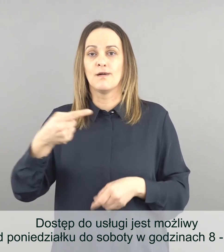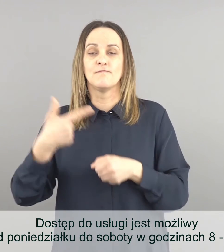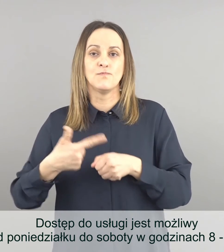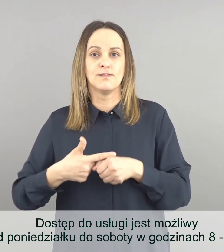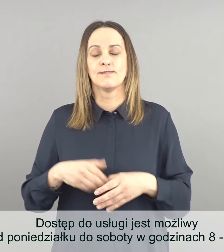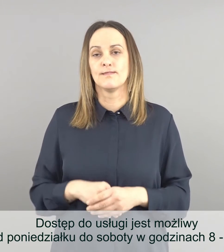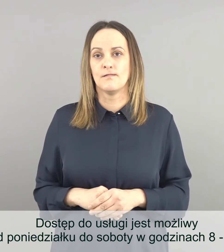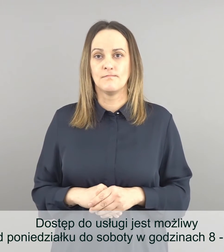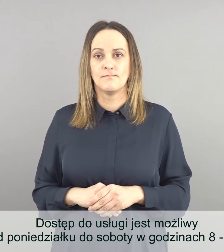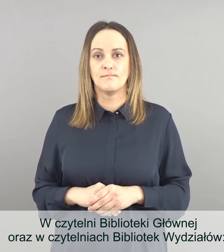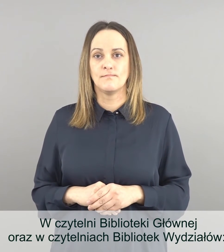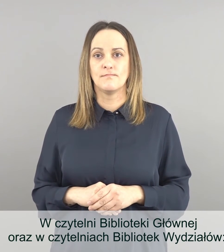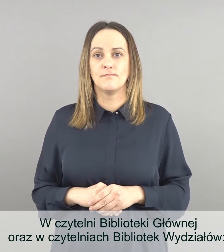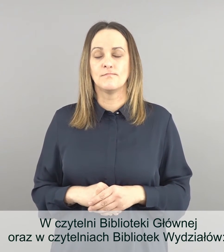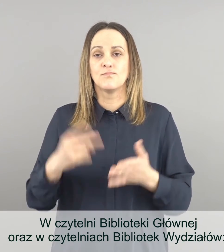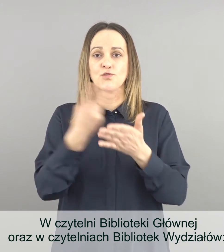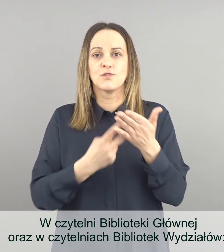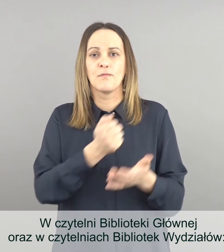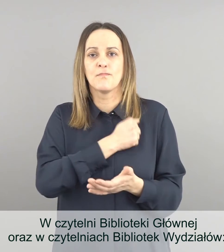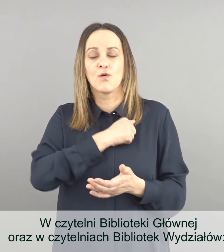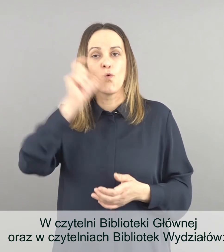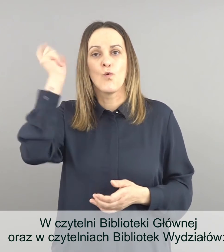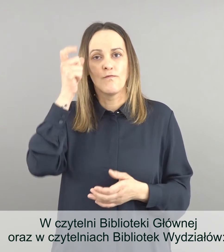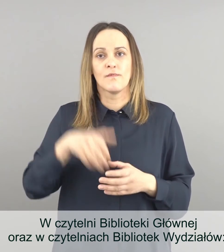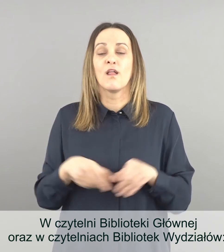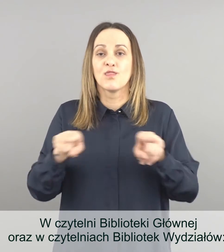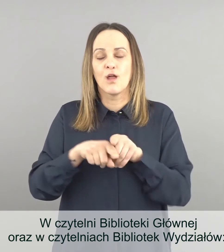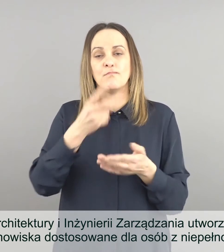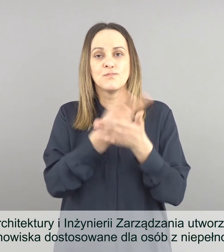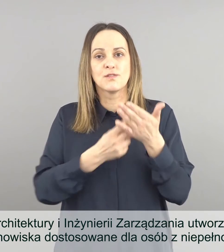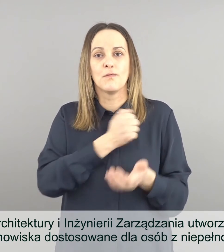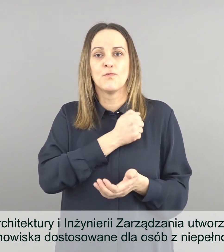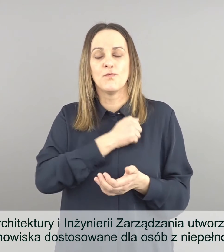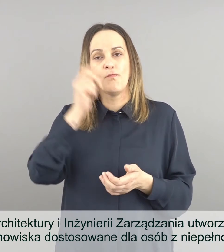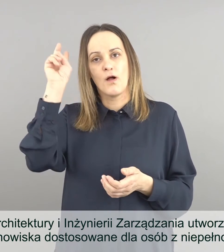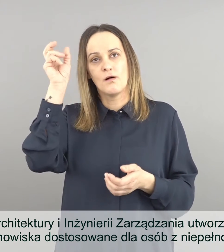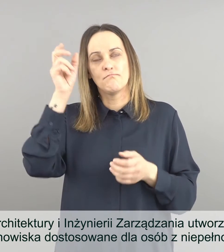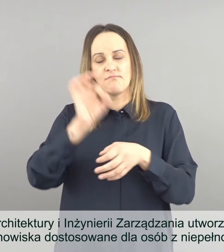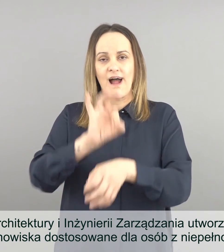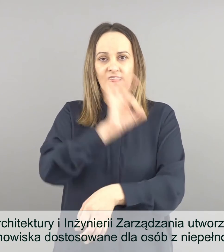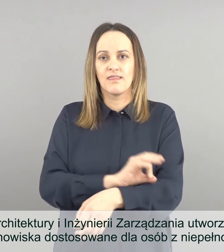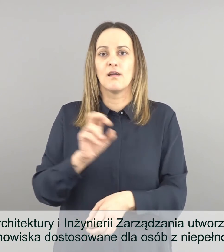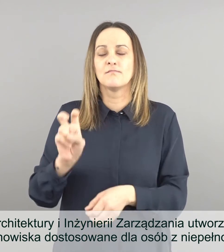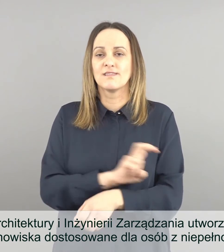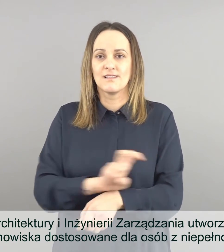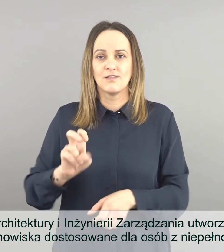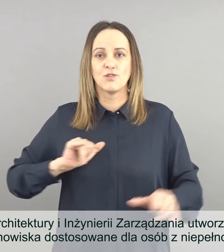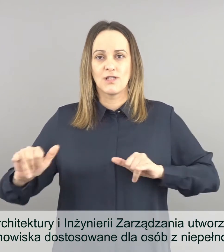8 do 20. W czytelni Biblioteki Głównej oraz w czytelniach Bibliotek Wydziałów Architektury i